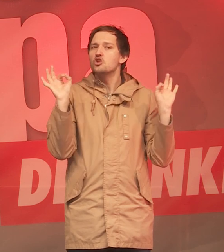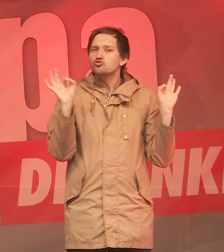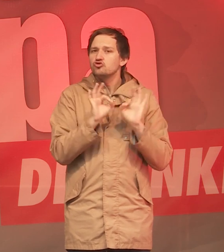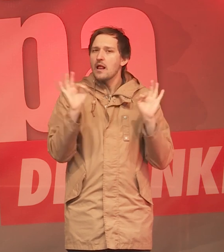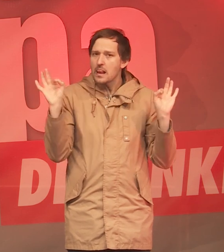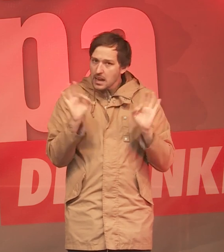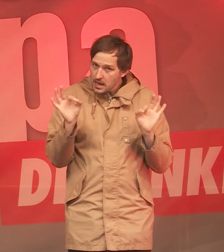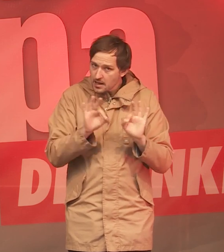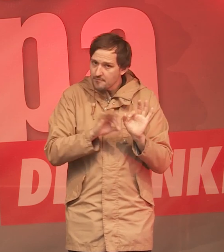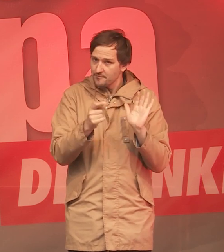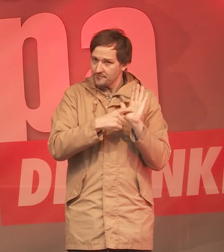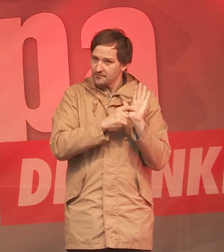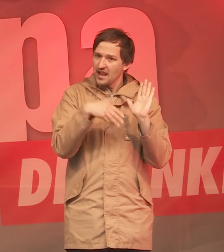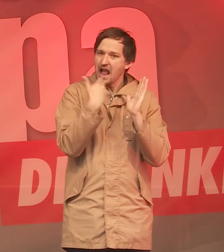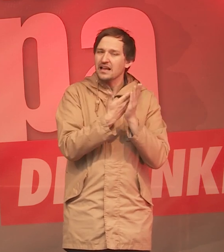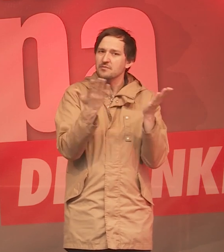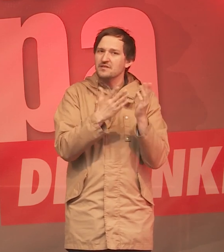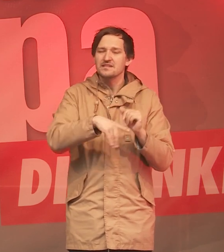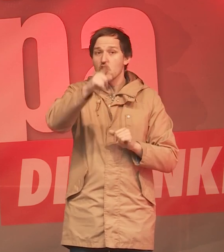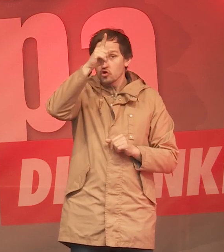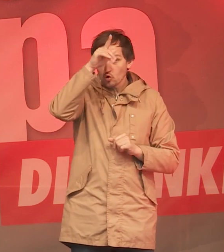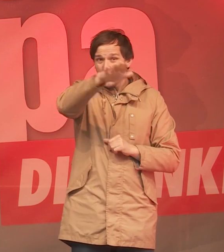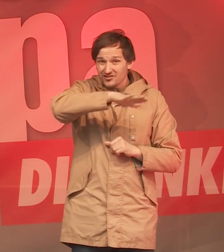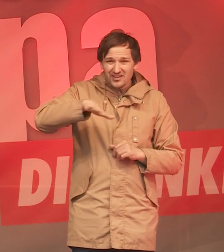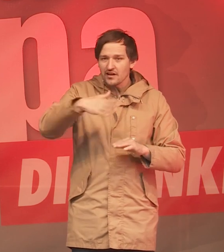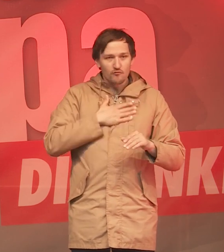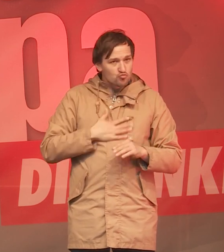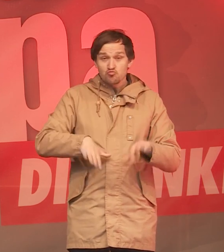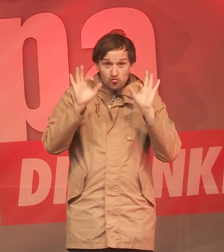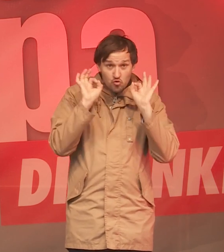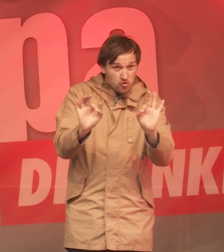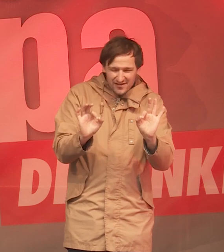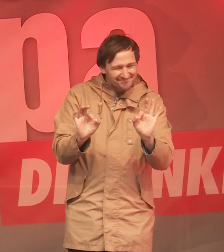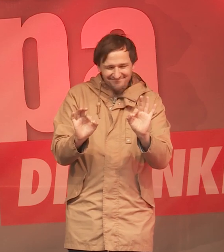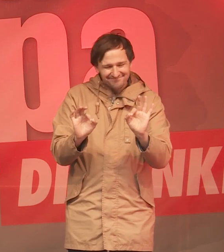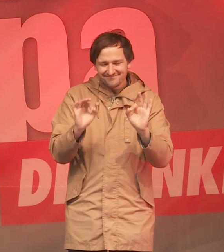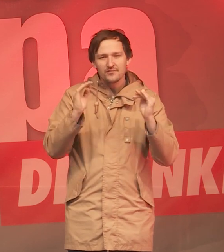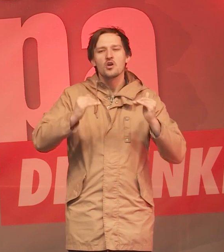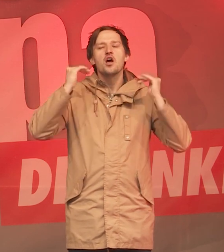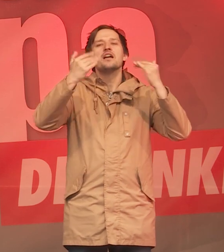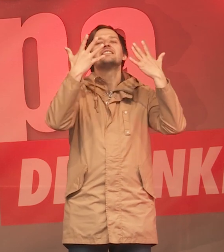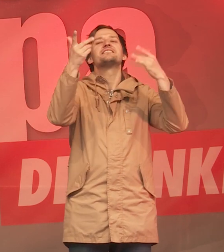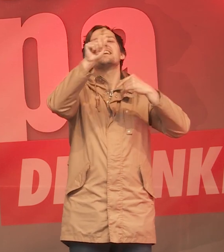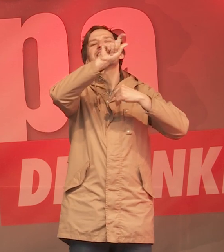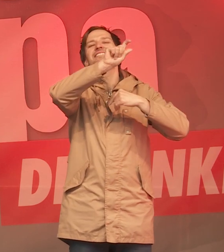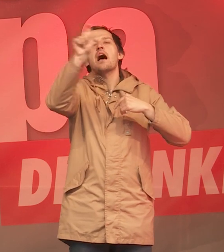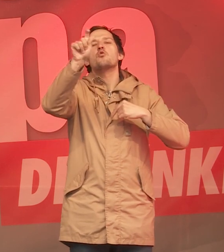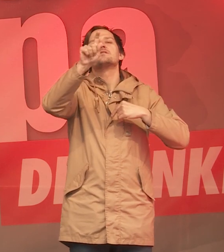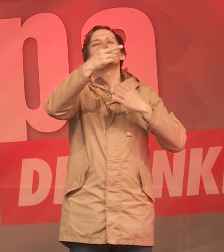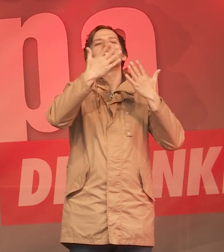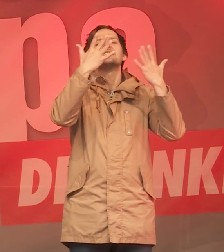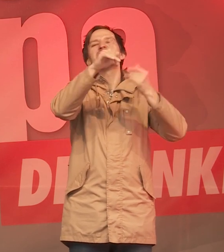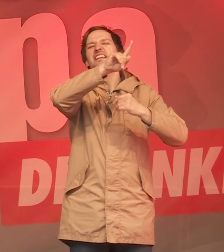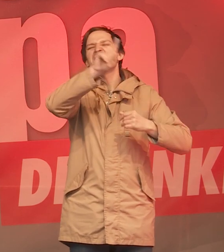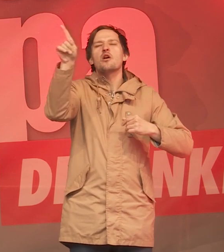diese Studie besagt ganz klar, nein, nicht Deutschland geht es gut. Sondern den oberen 10.000 in Deutschland geht es gut. Die